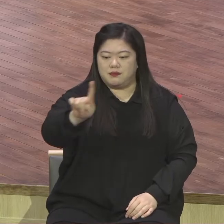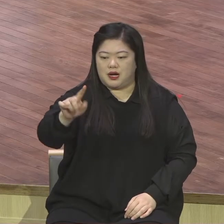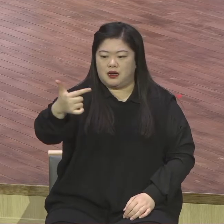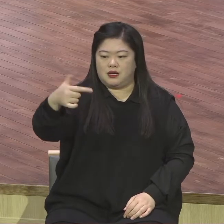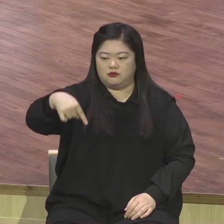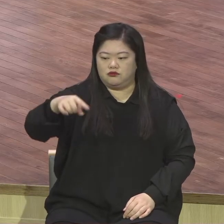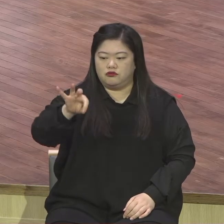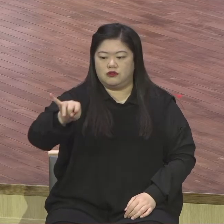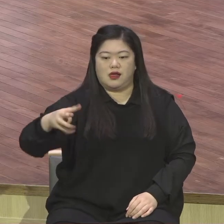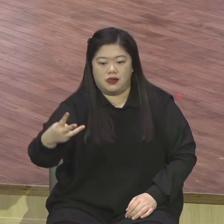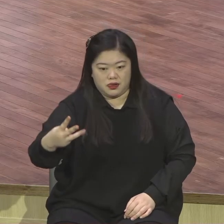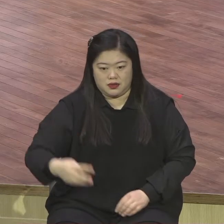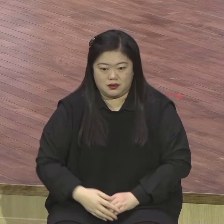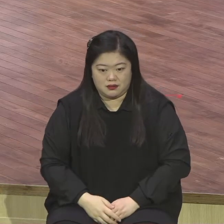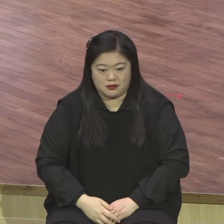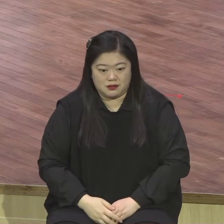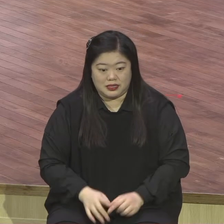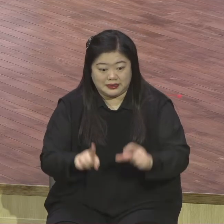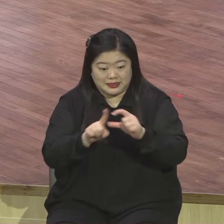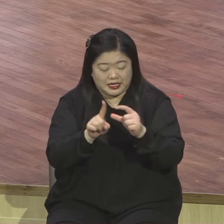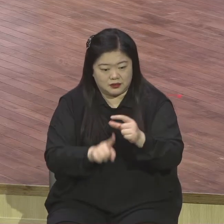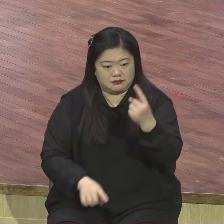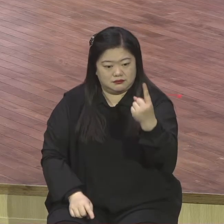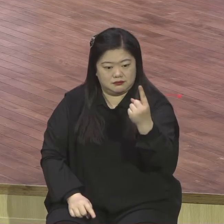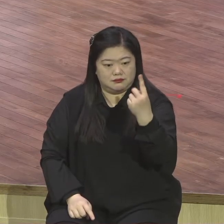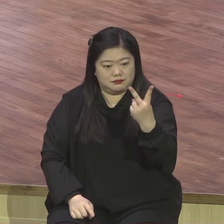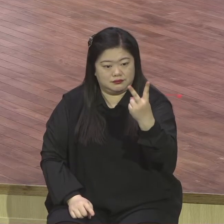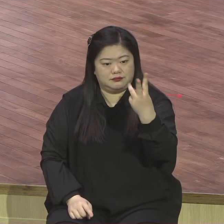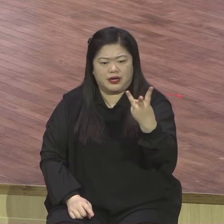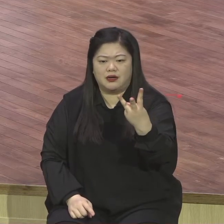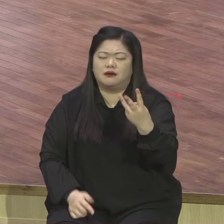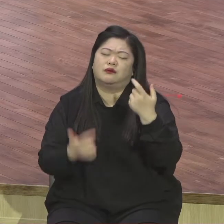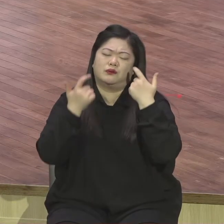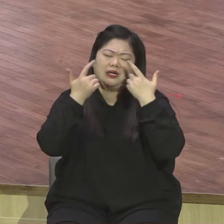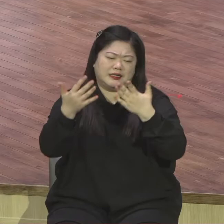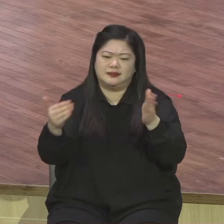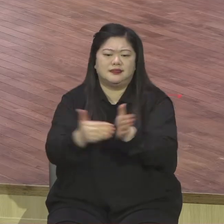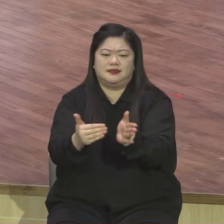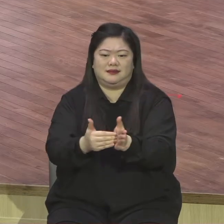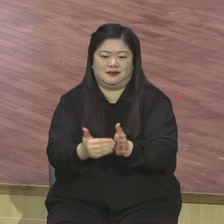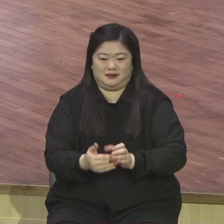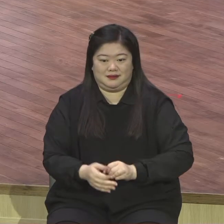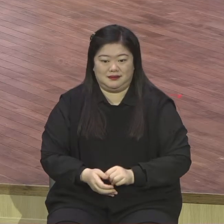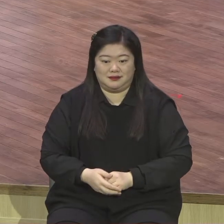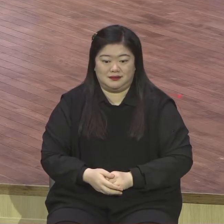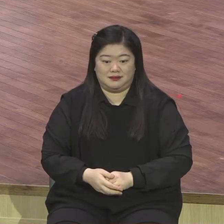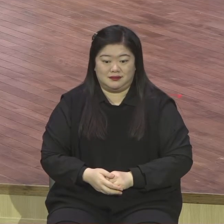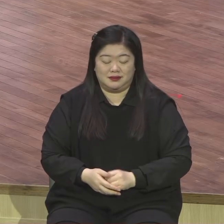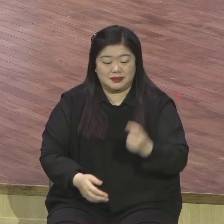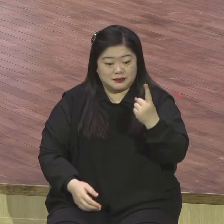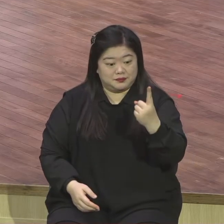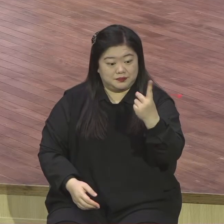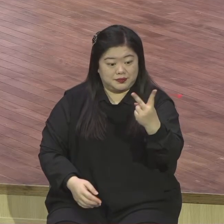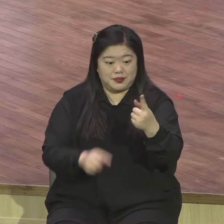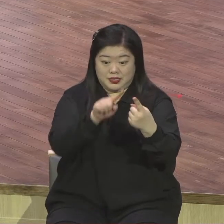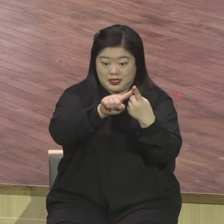영적 스미스의 자리로 나가고 쓰임 받게 돼요 영계 모으는 성도들 이런 위드 이만웰